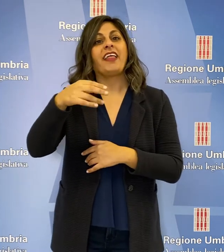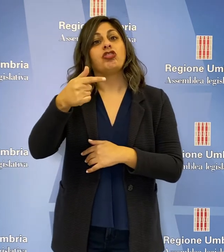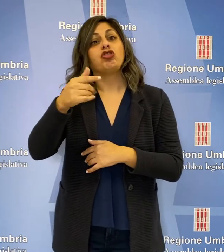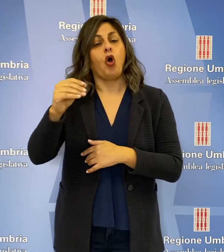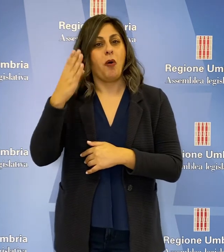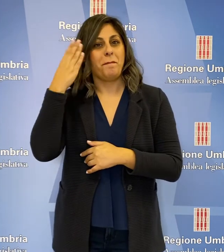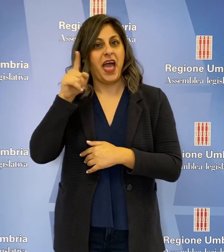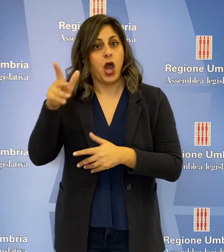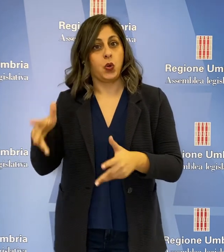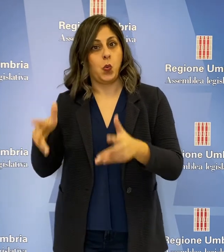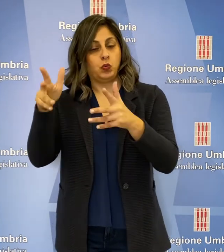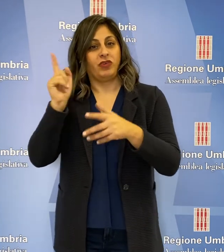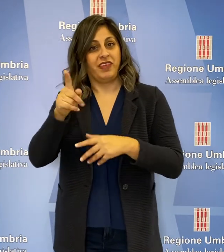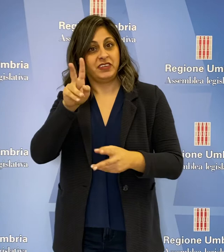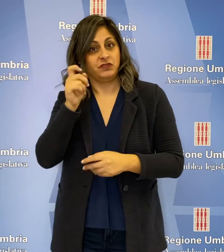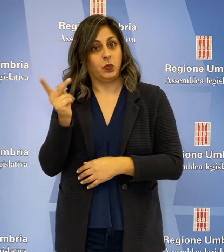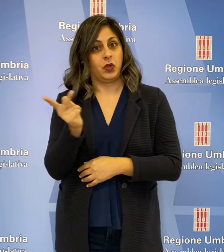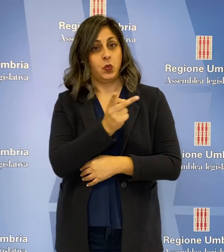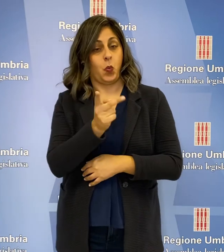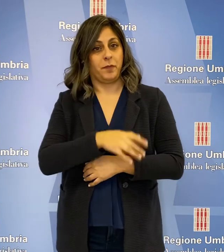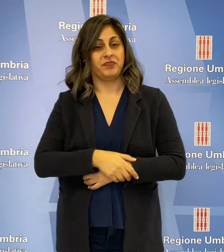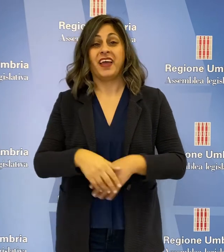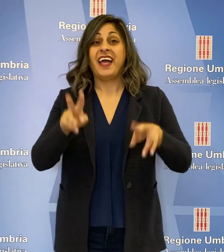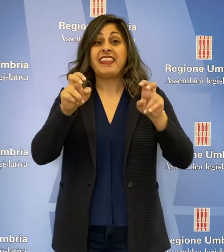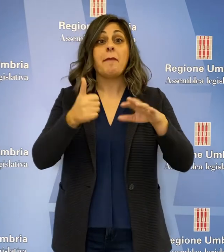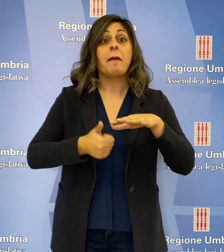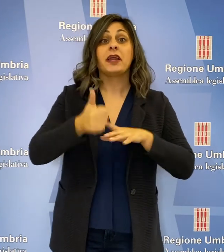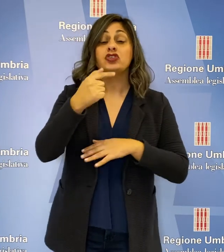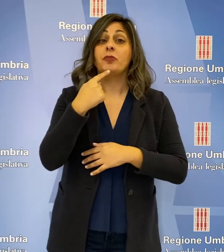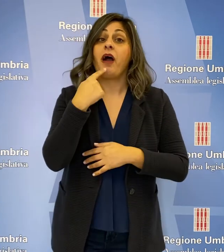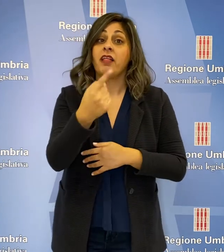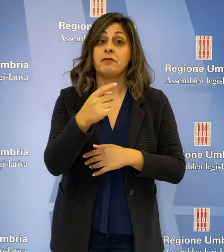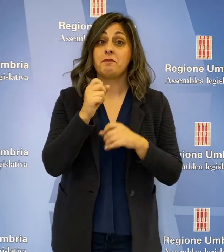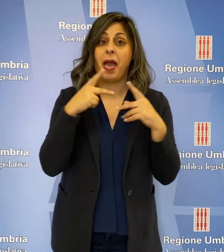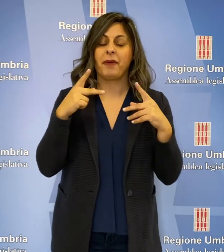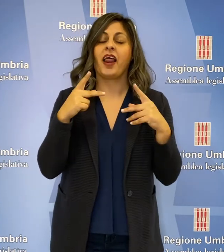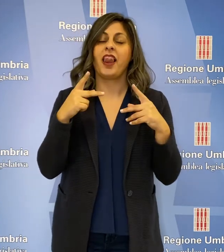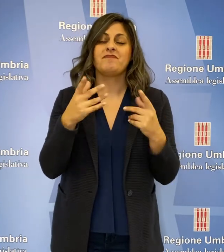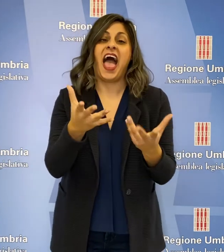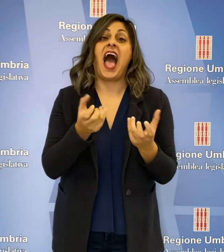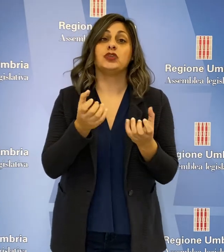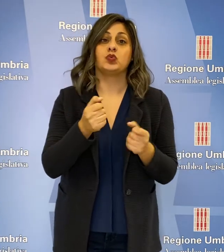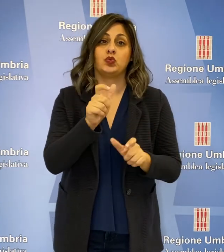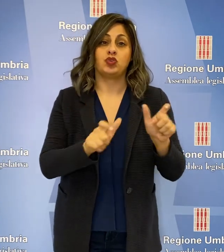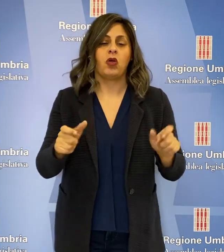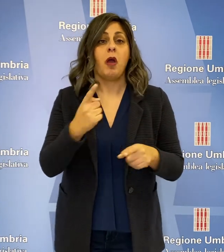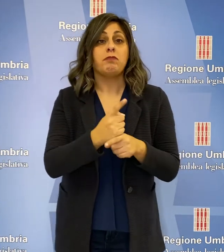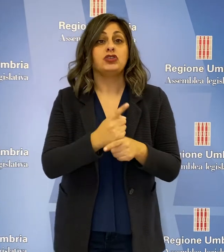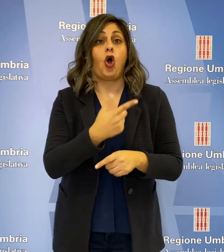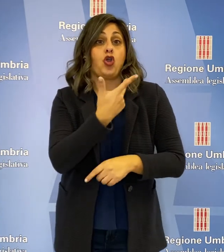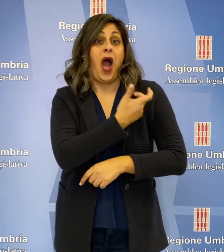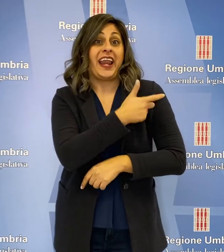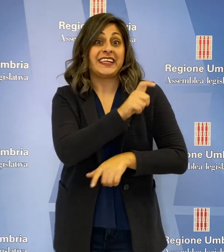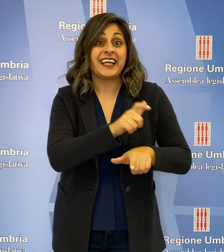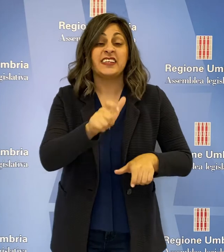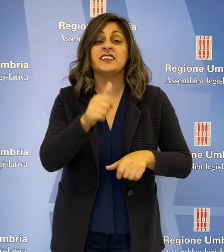a Perugia. Il tema principale, ha osservato Paparelli, è quello delle assunzioni. C'è bisogno di anestesisti ma anche di